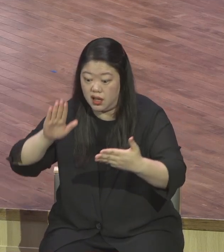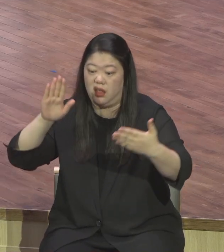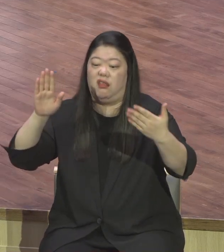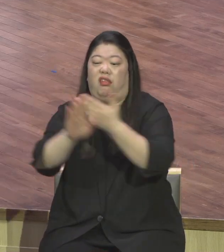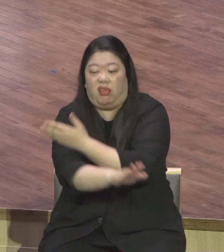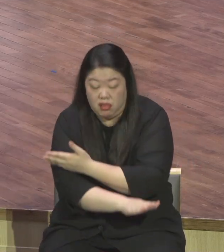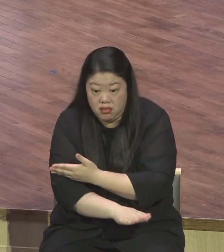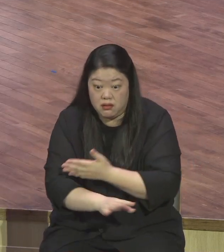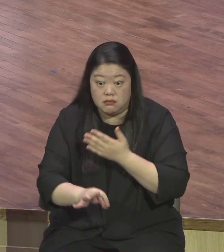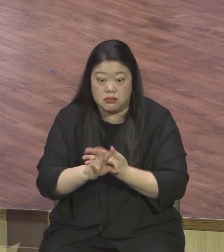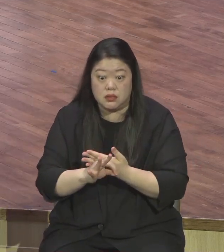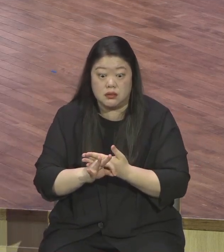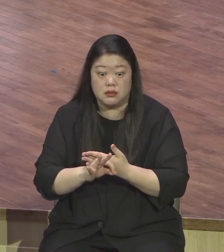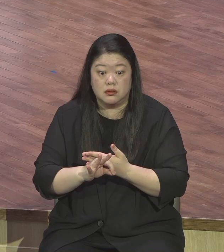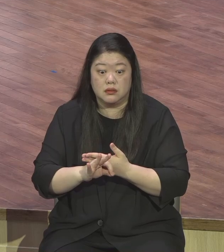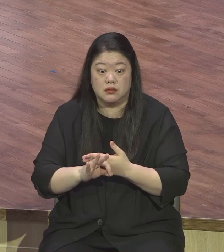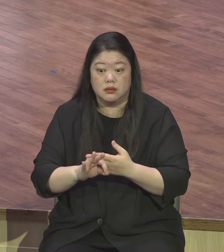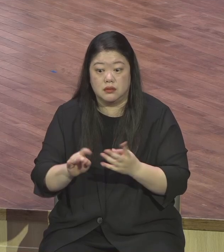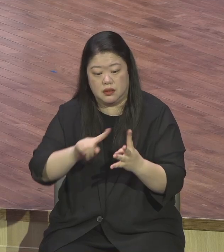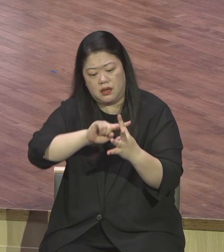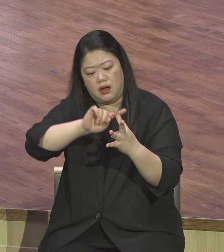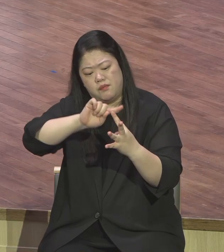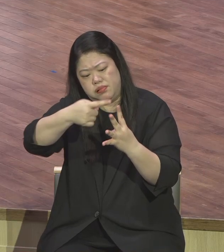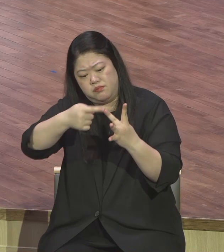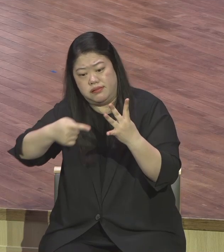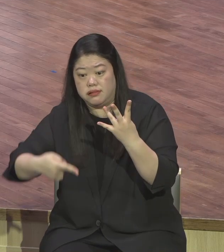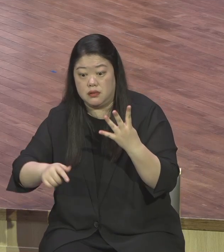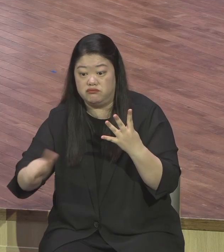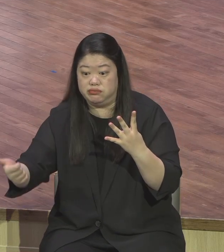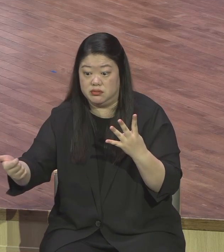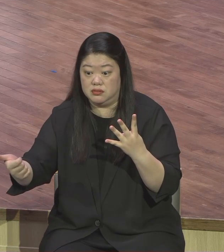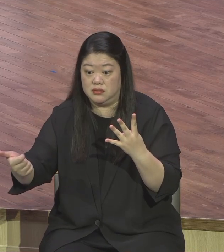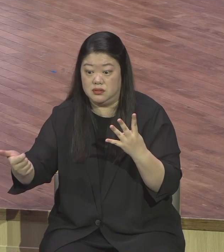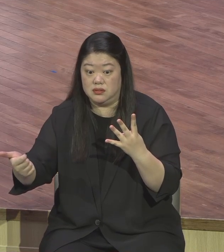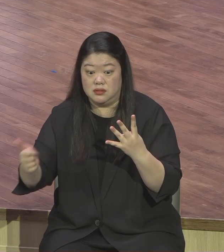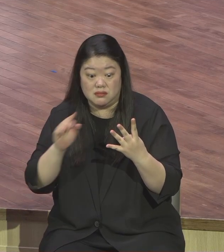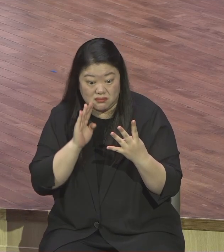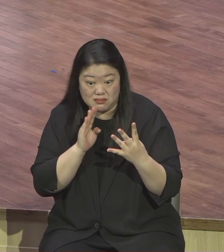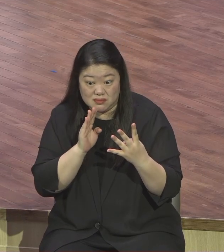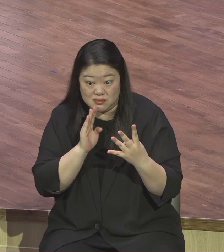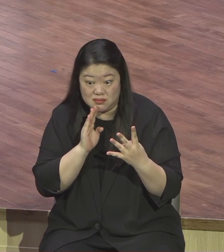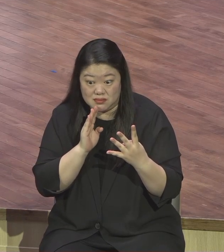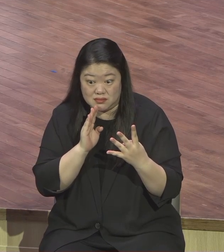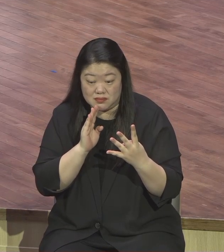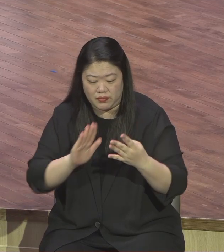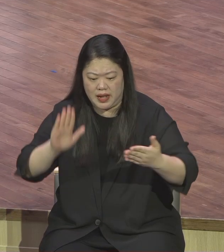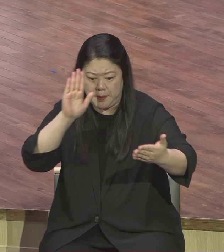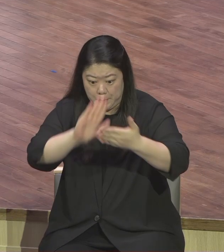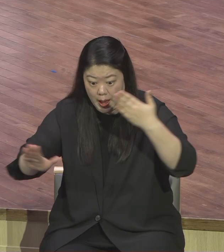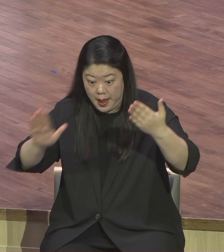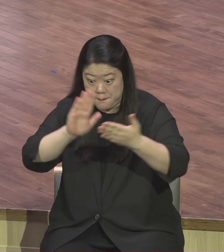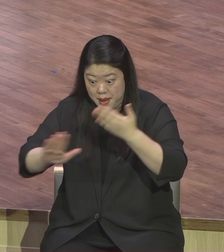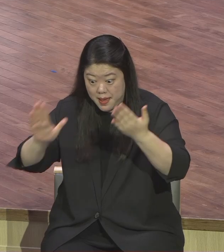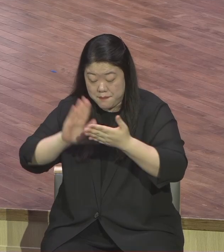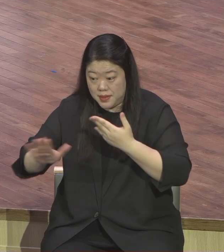탁탁탁탁 탁 전달하느냐 이거 놓치면 끝난단 말이에요 전달해 제대로 왜 제가 이 말씀 드립니까